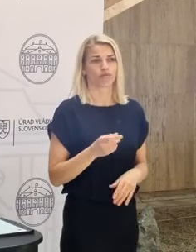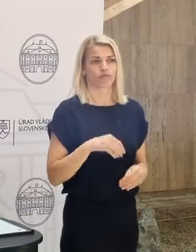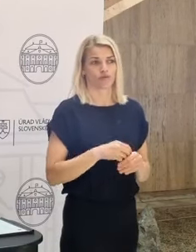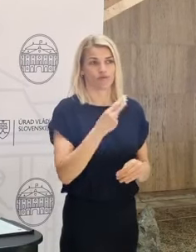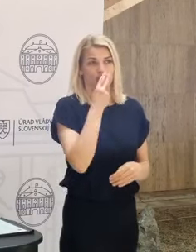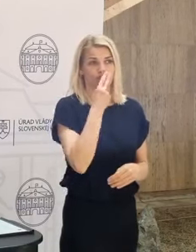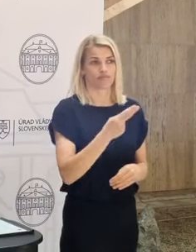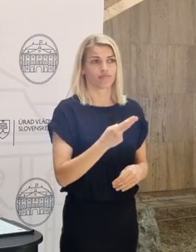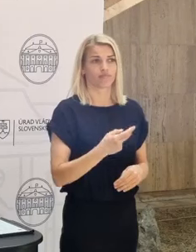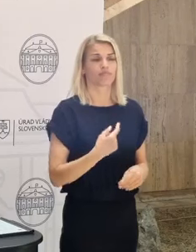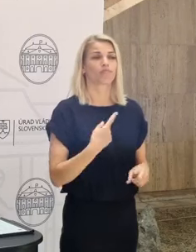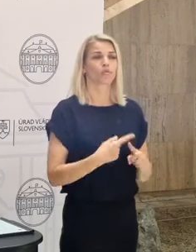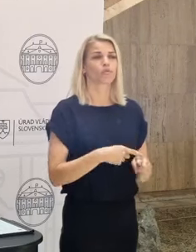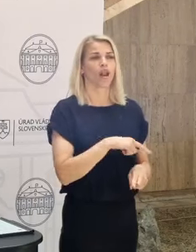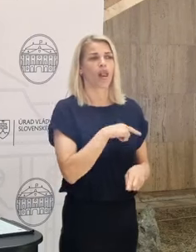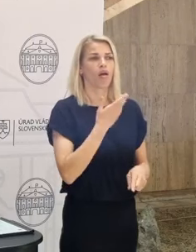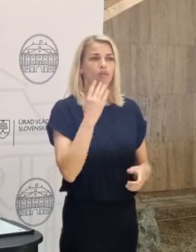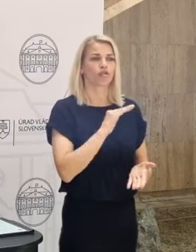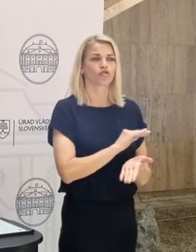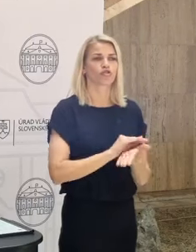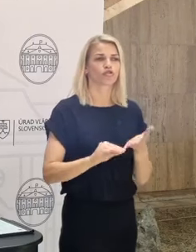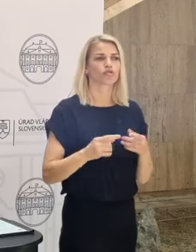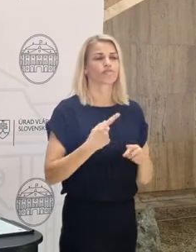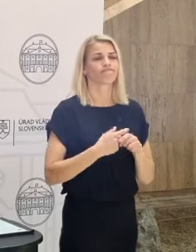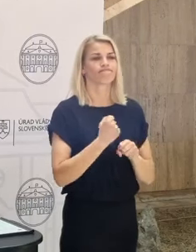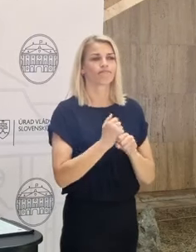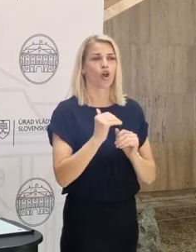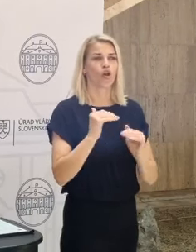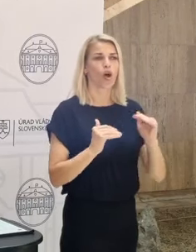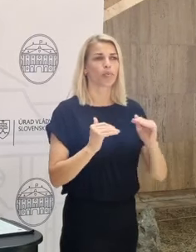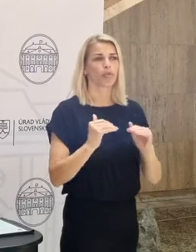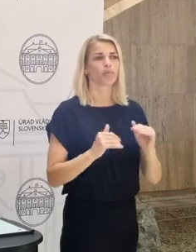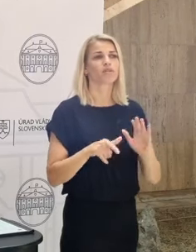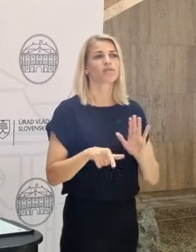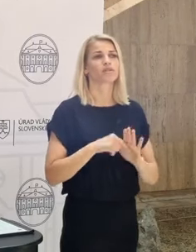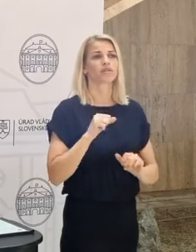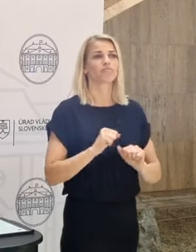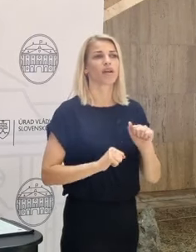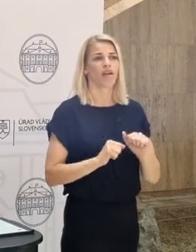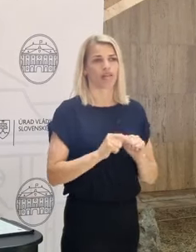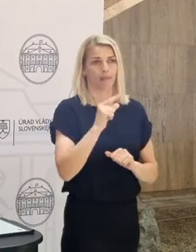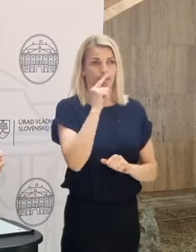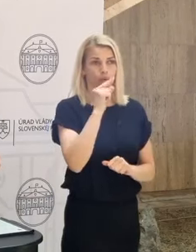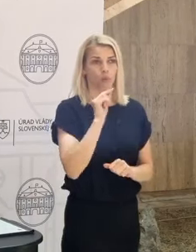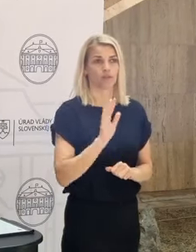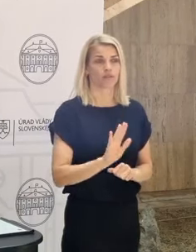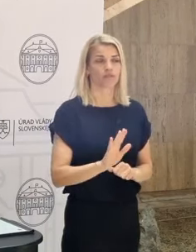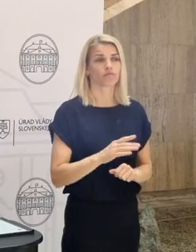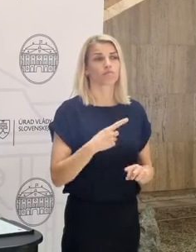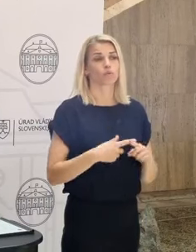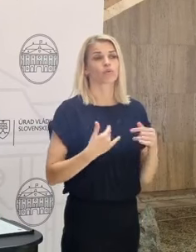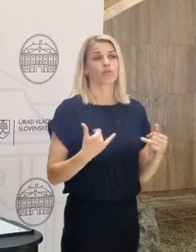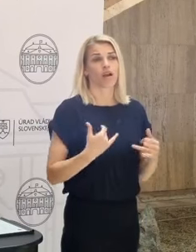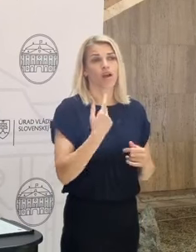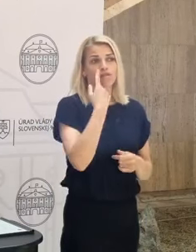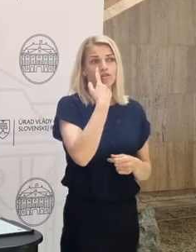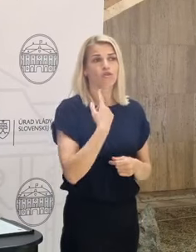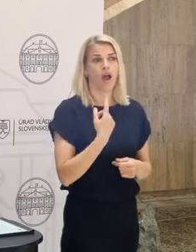Príliš dlho sme tolerovali a robili kompromisy aj so správaním Vladimíra Putina. A dnes žiaľ na to